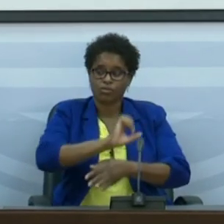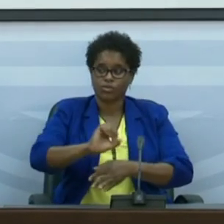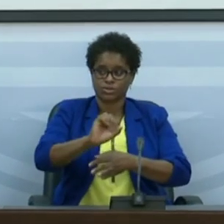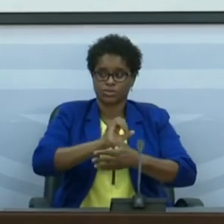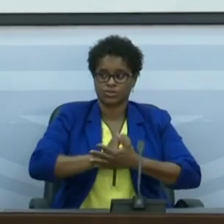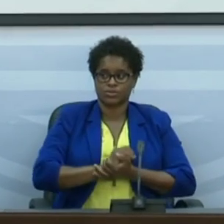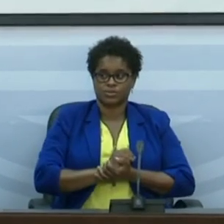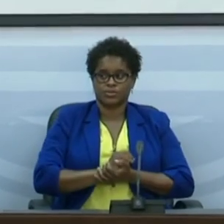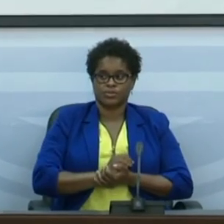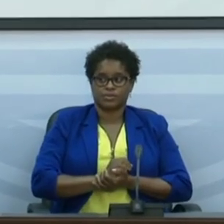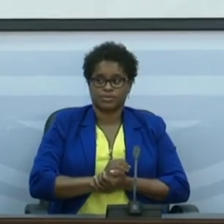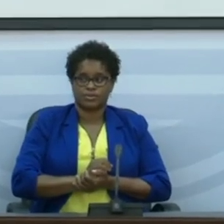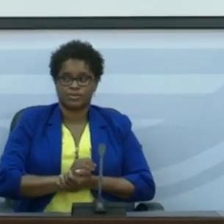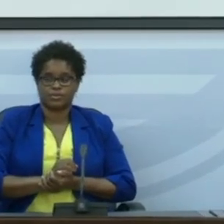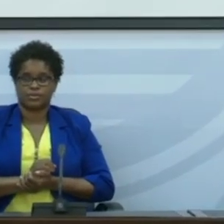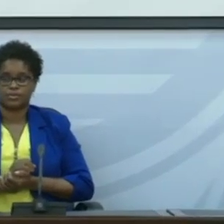Silvana Silvana Silvana